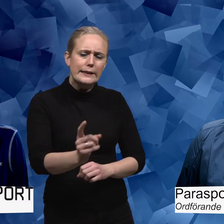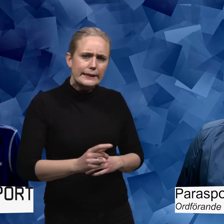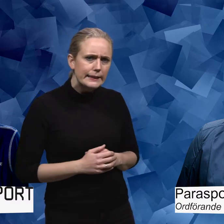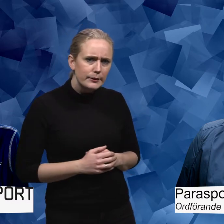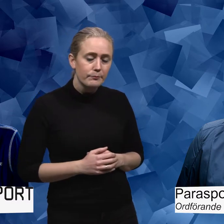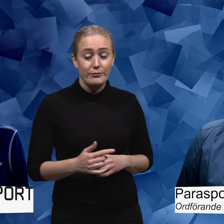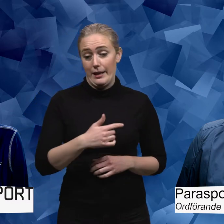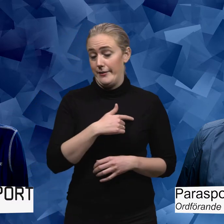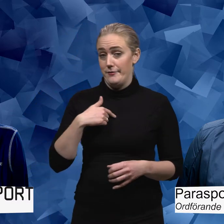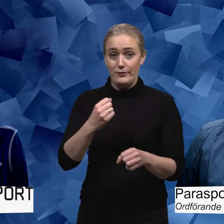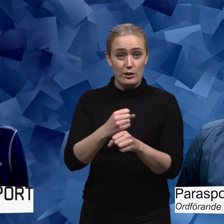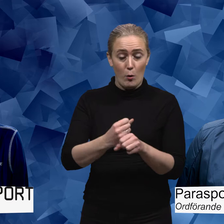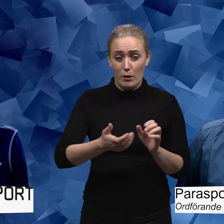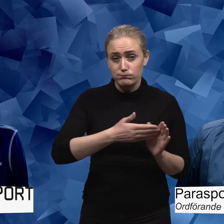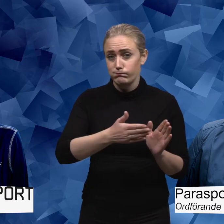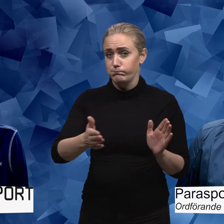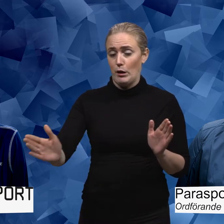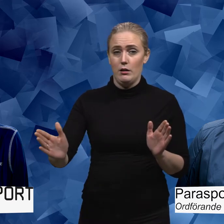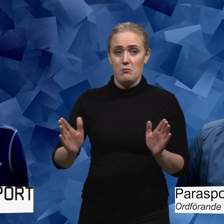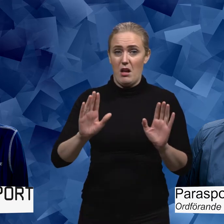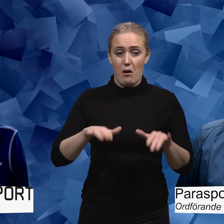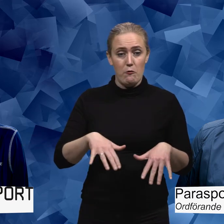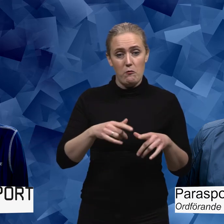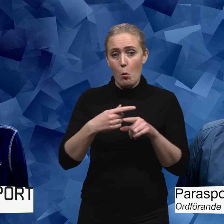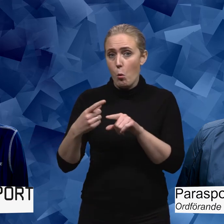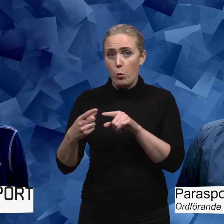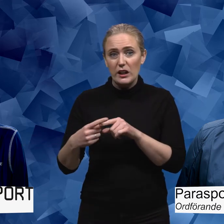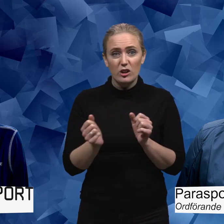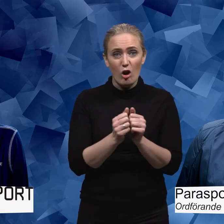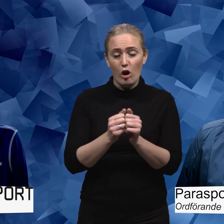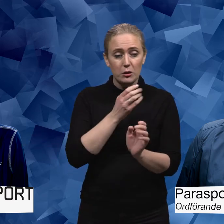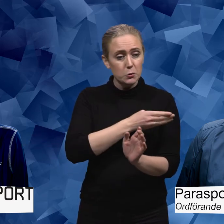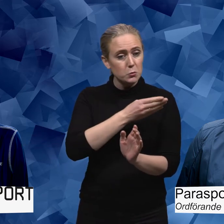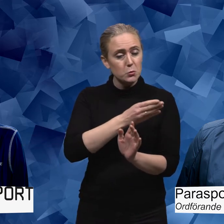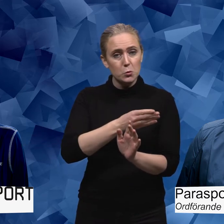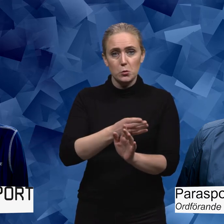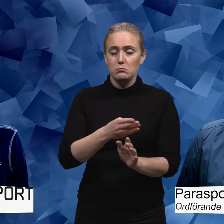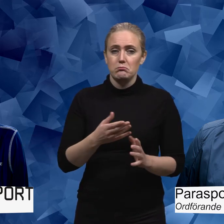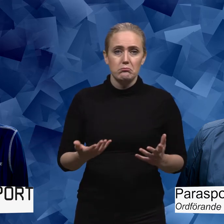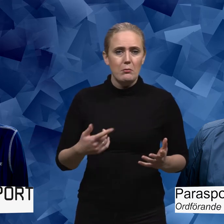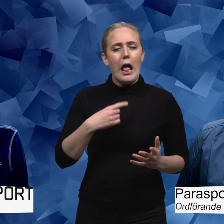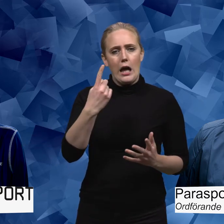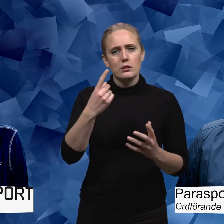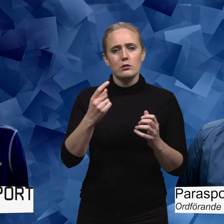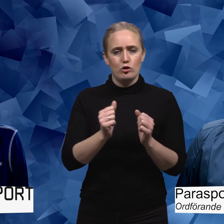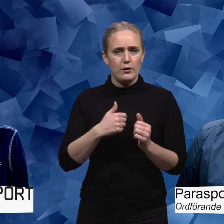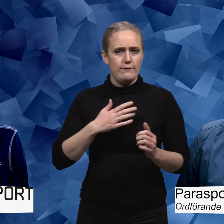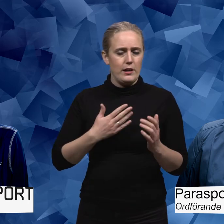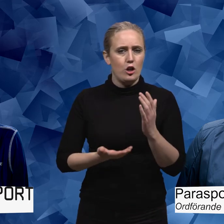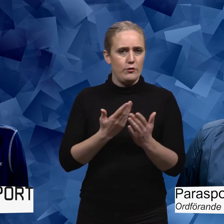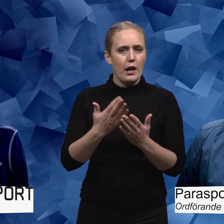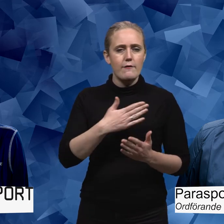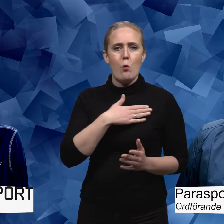skulle jag säga och det har ju sett lite olika ut genom åren. Men en del som jag skulle vilja lyfta i det här det